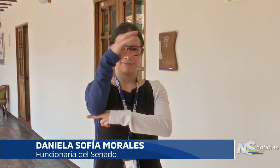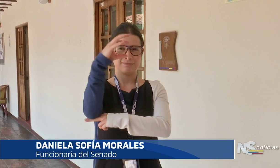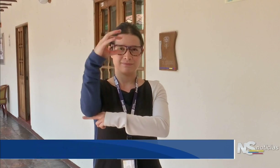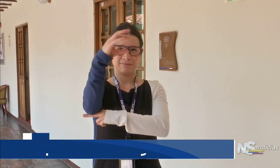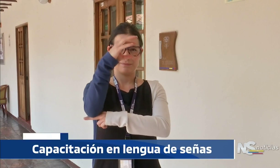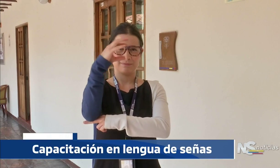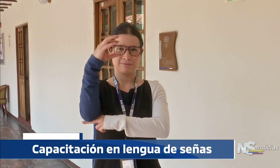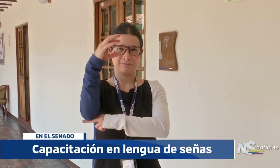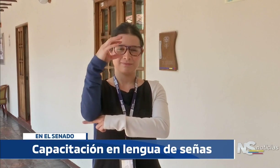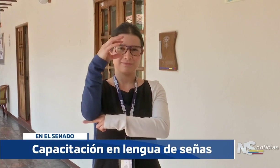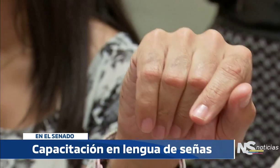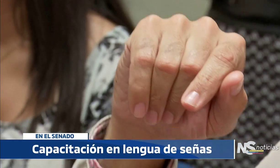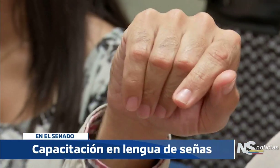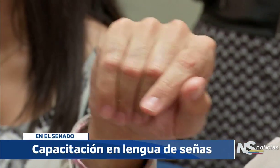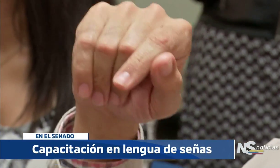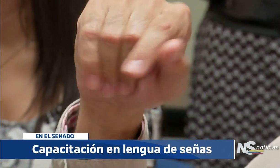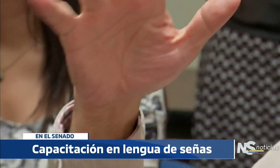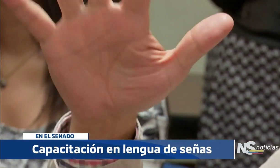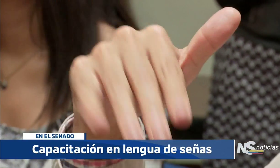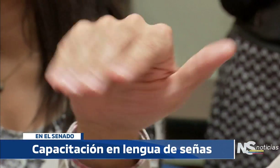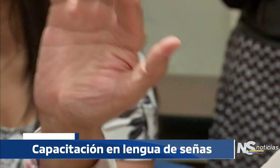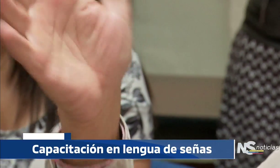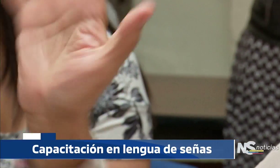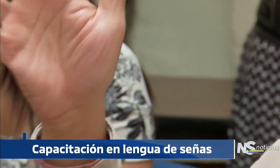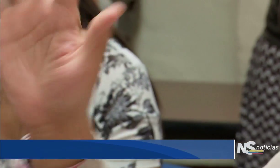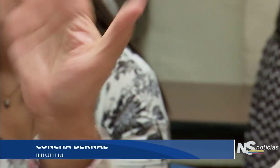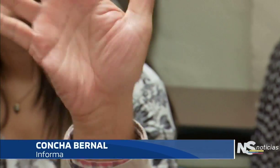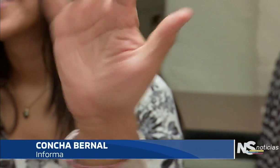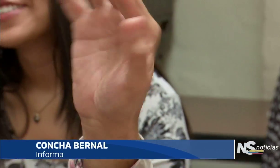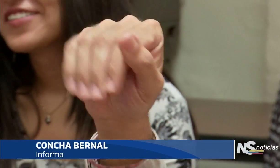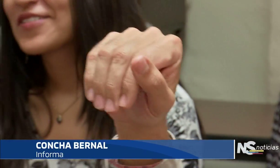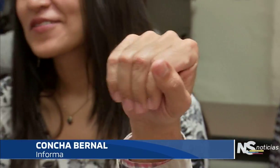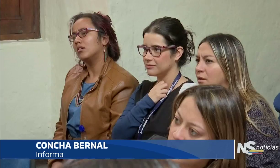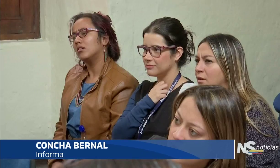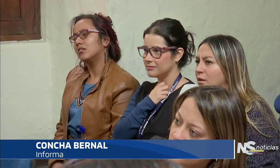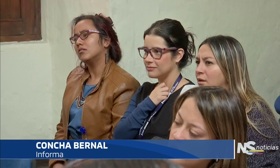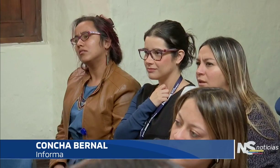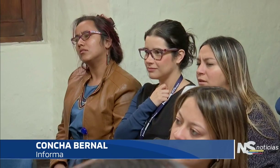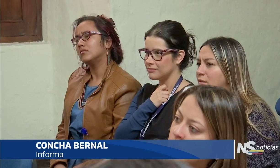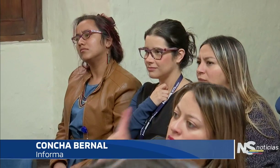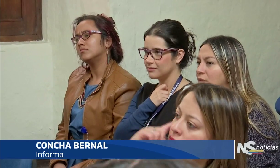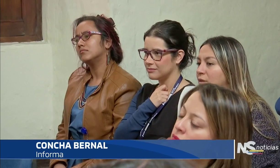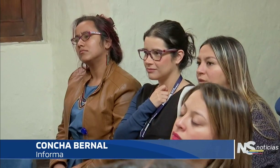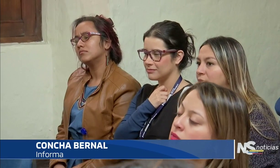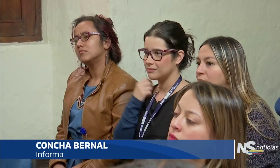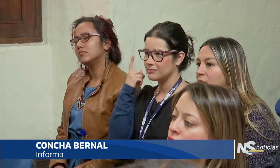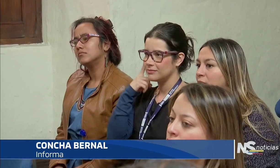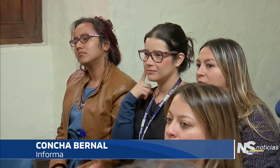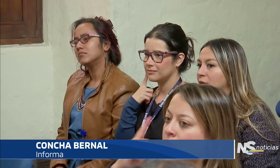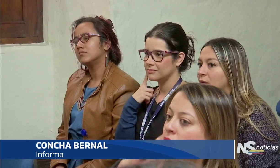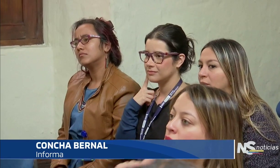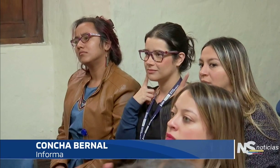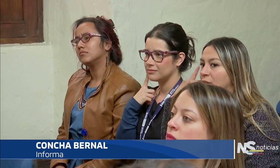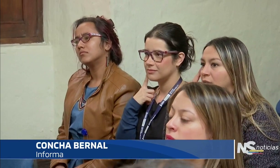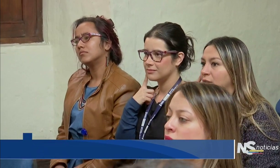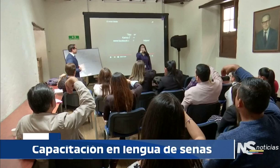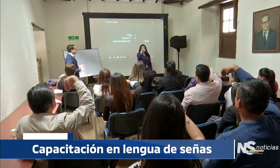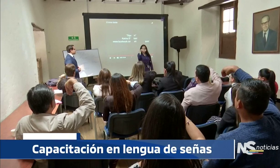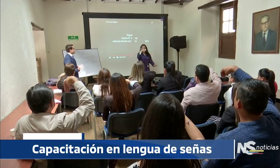Ella es Daniela Sofía Morales, una de las asesoras de presidencia del Senado, quien se capacita en lengua de señas en la biblioteca